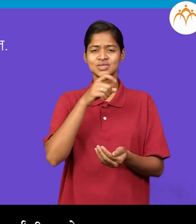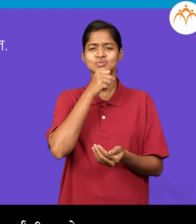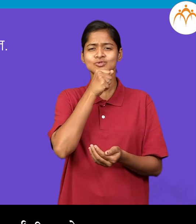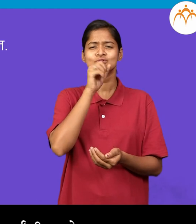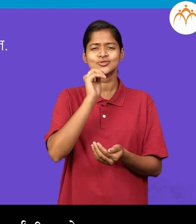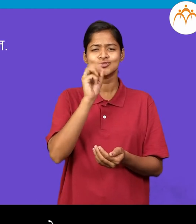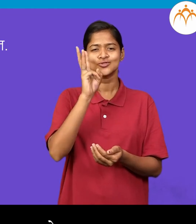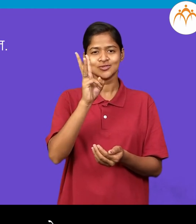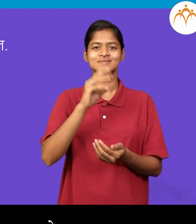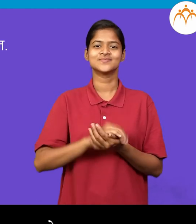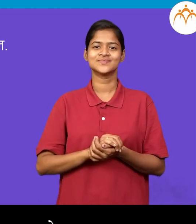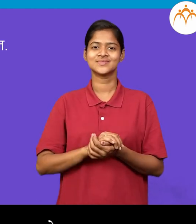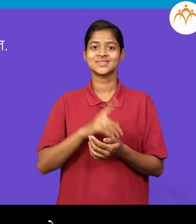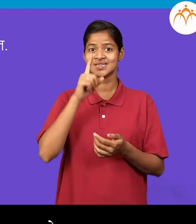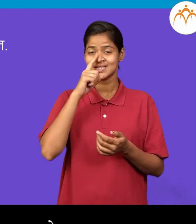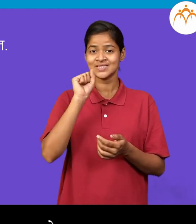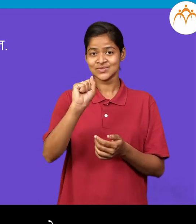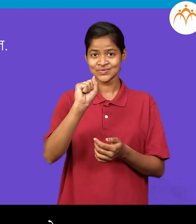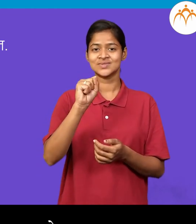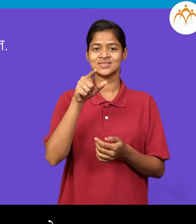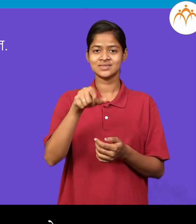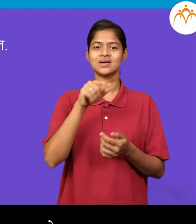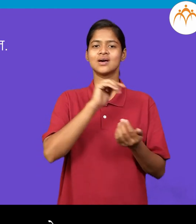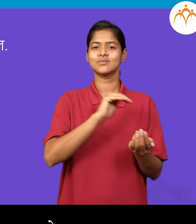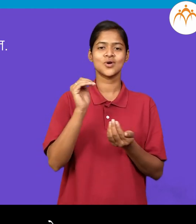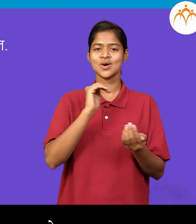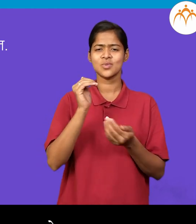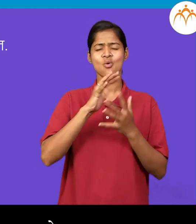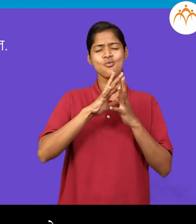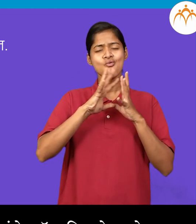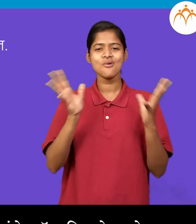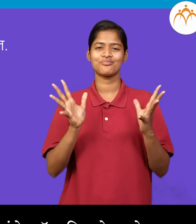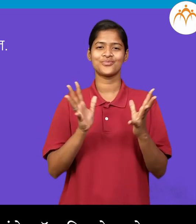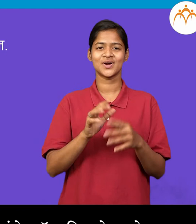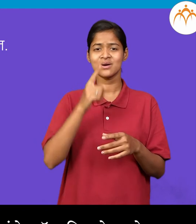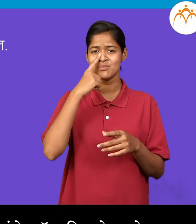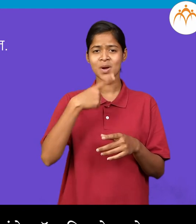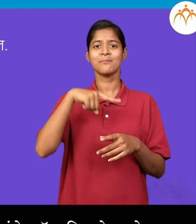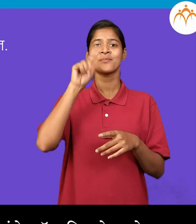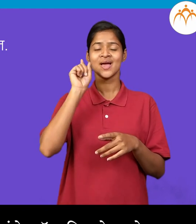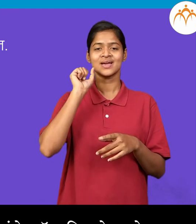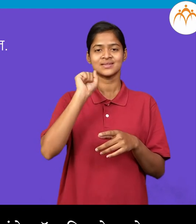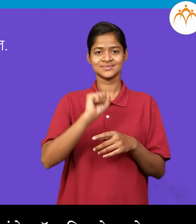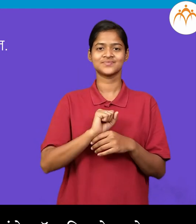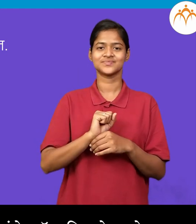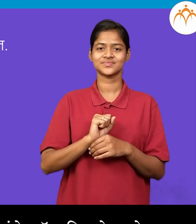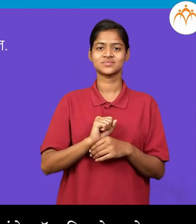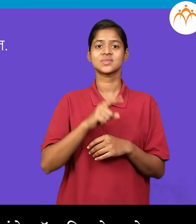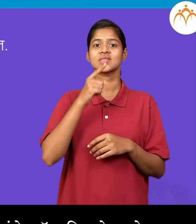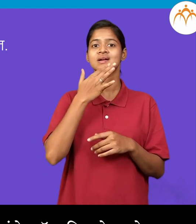तीचा कडे खूप बहुले आहेत तीचा आईने तिला वेगवेगला